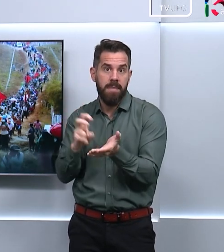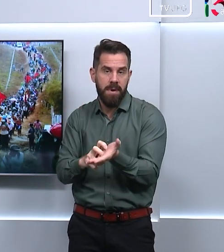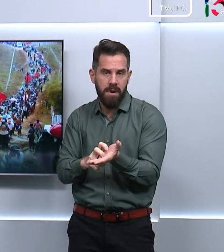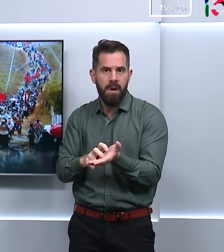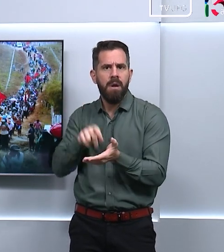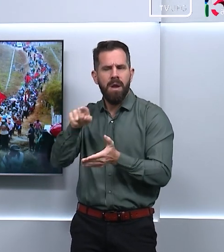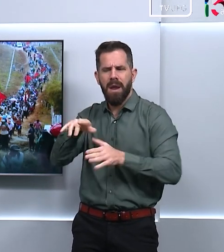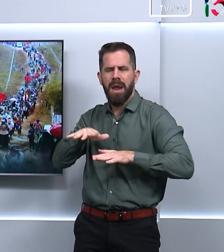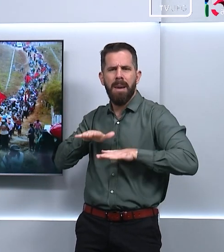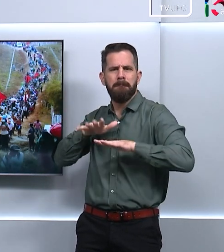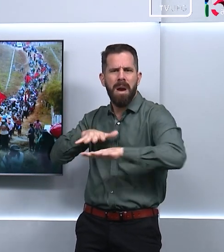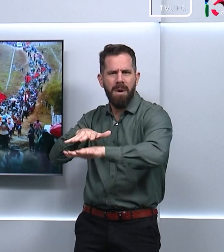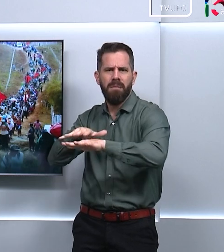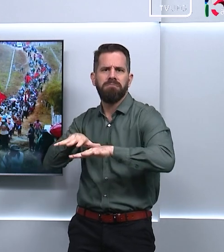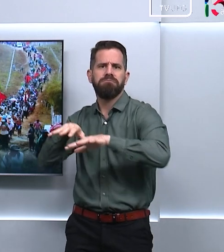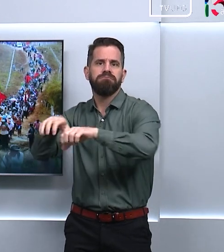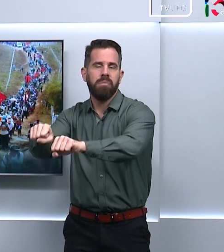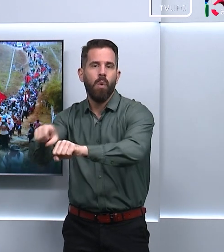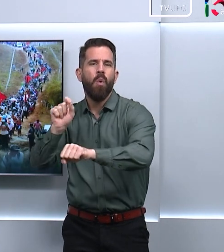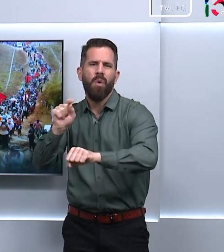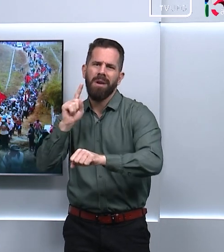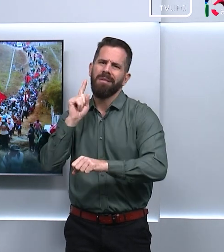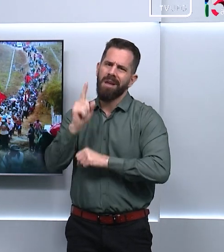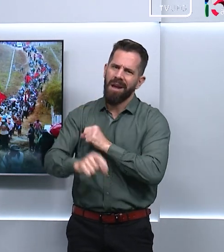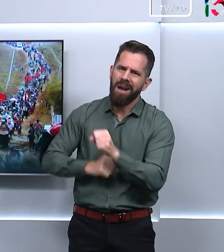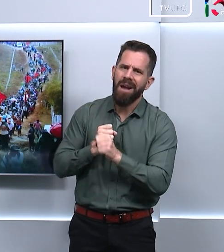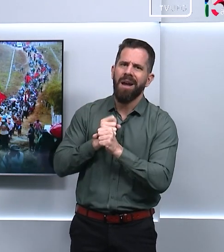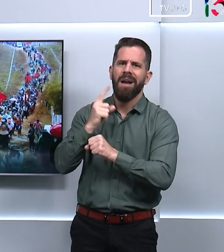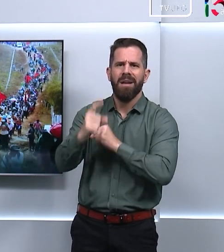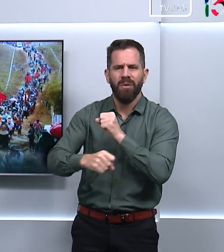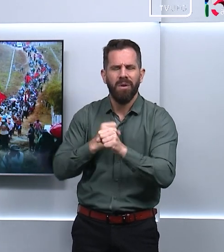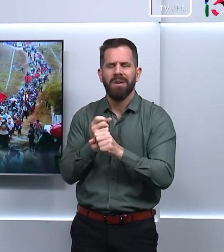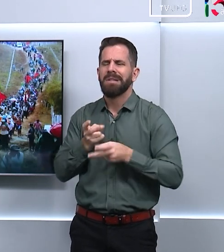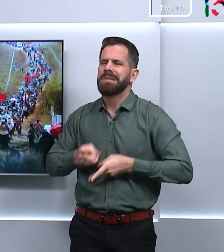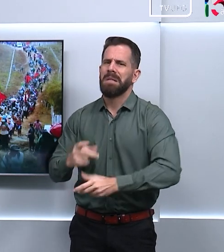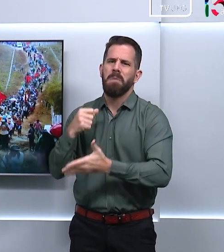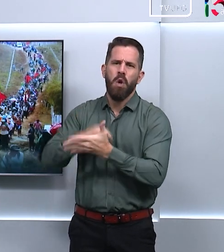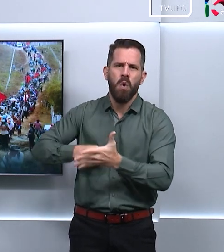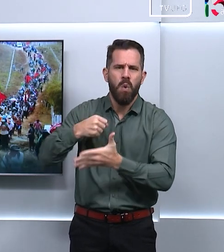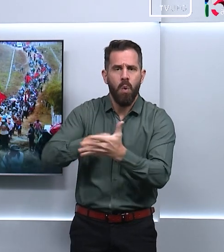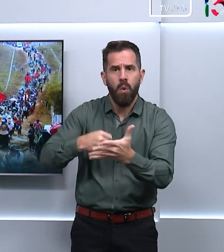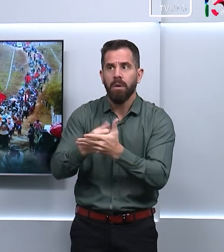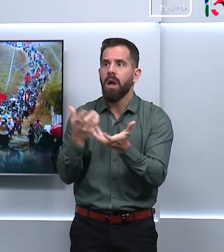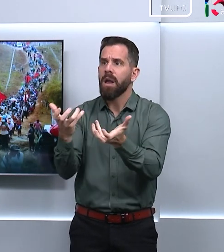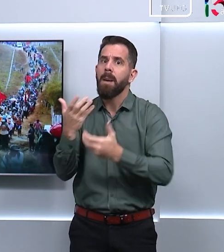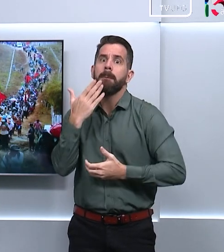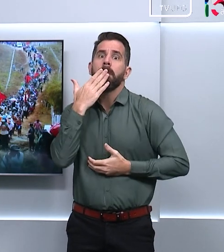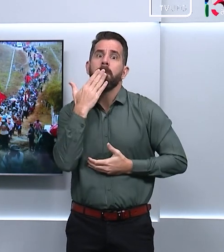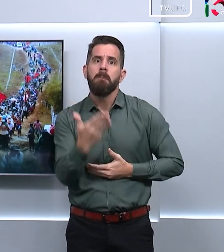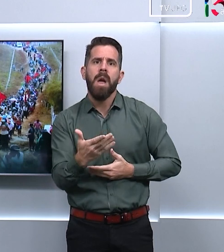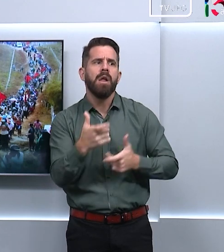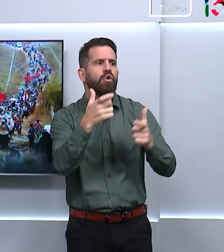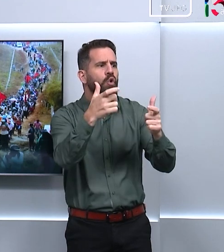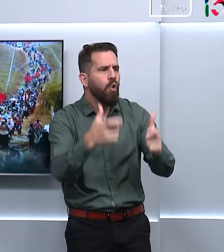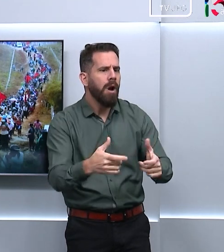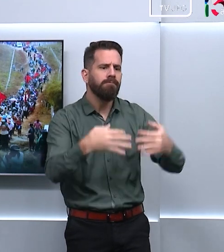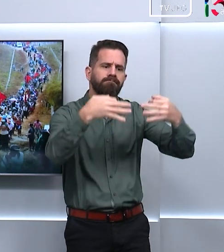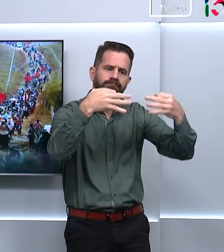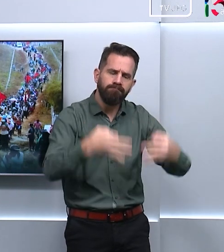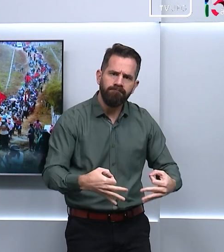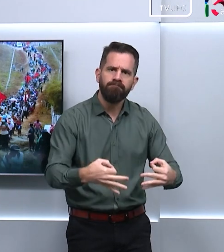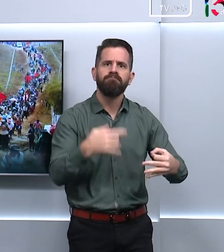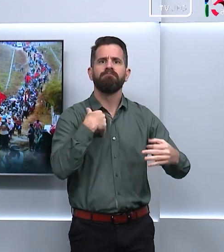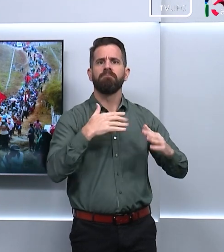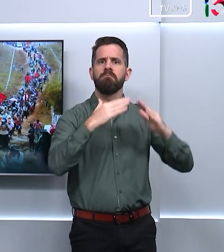da Jornada Nacional de Luta do MST, que reivindica a criação de novos assentamentos no estado e a efetivação da